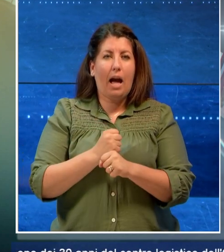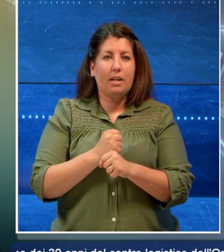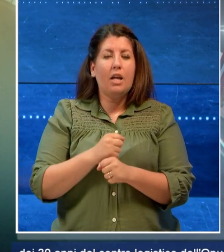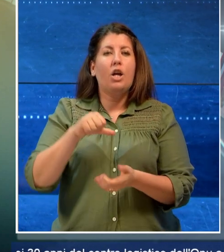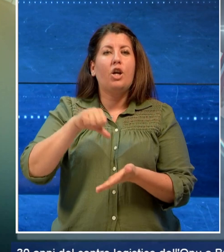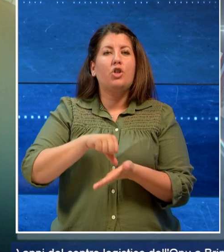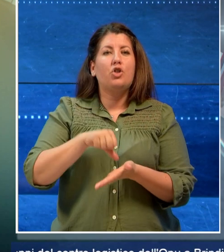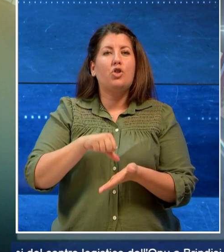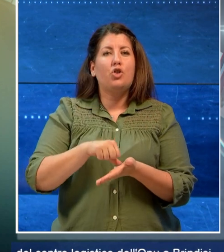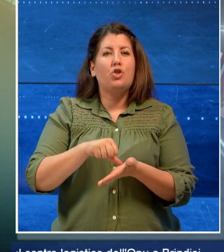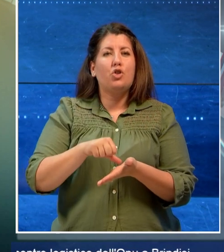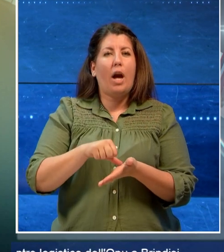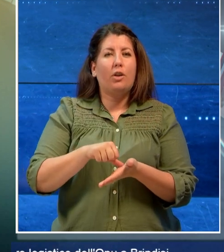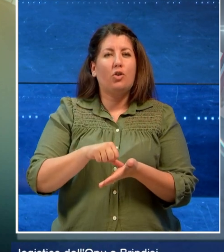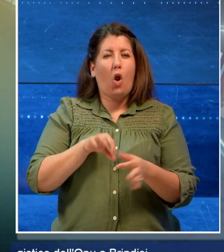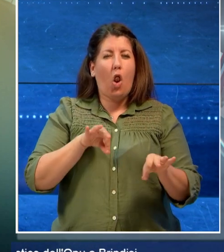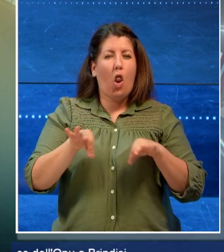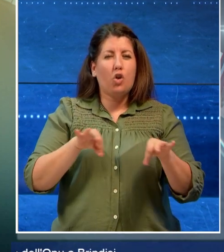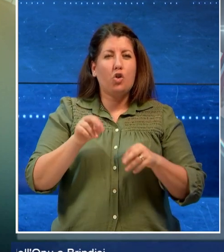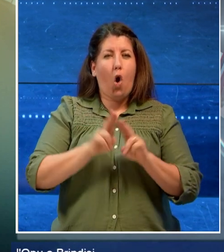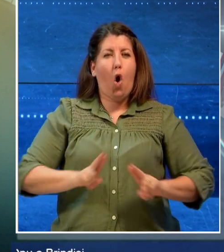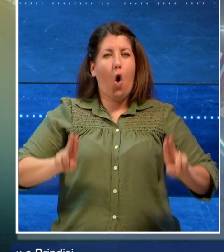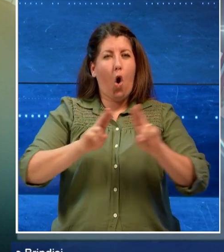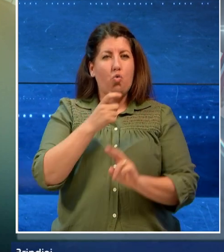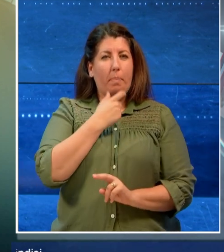logistico dell'ONU a Brindisi.